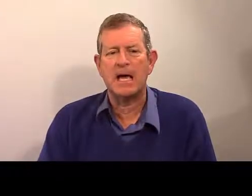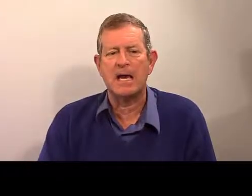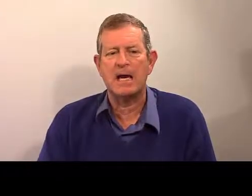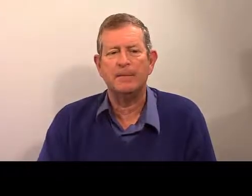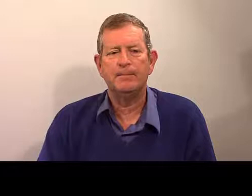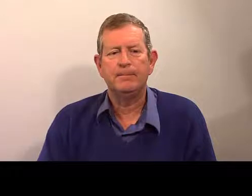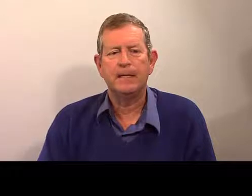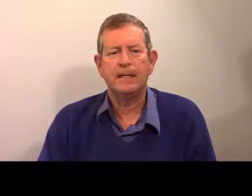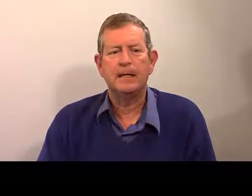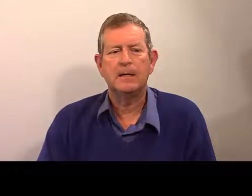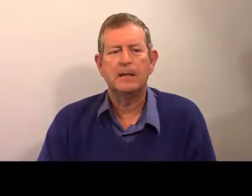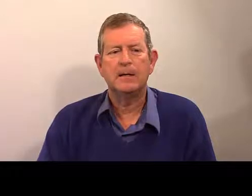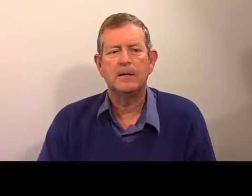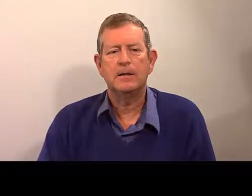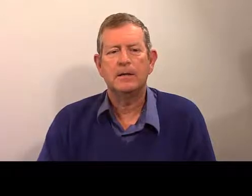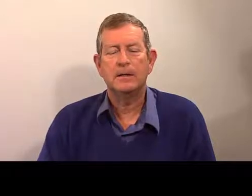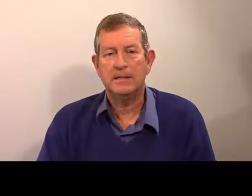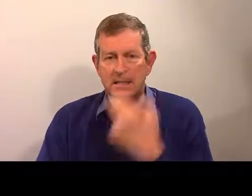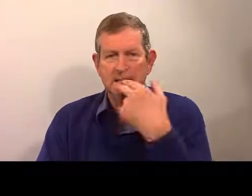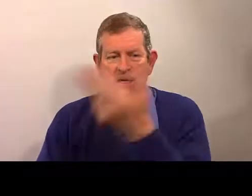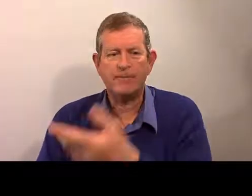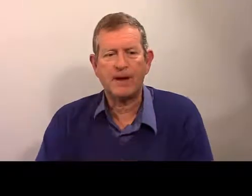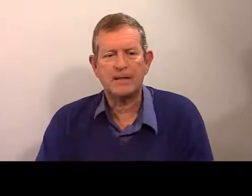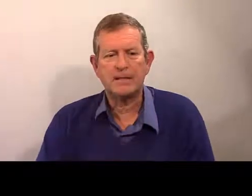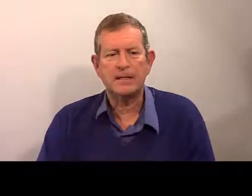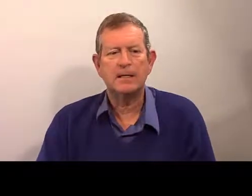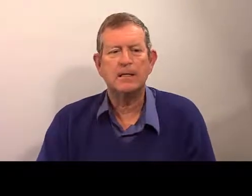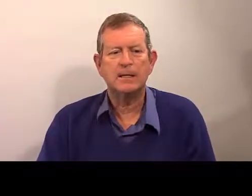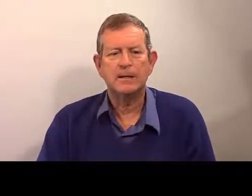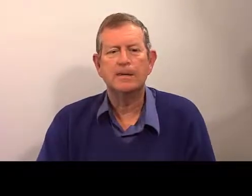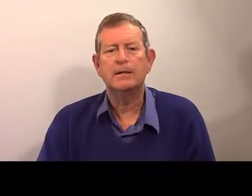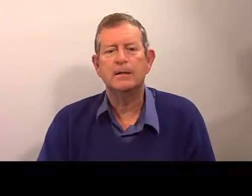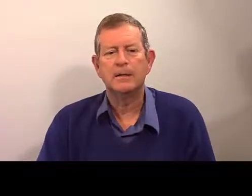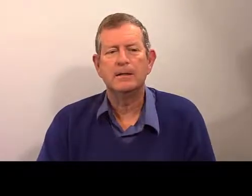Mexicaine. » Dites la phrase.